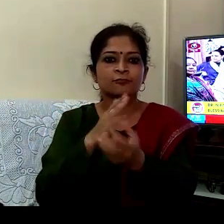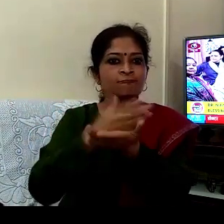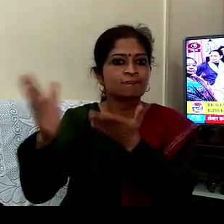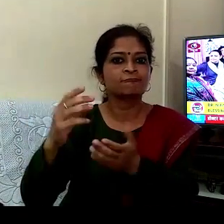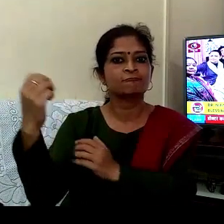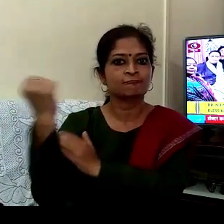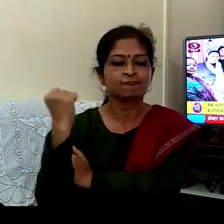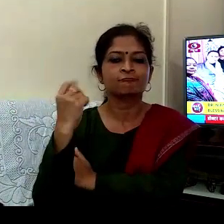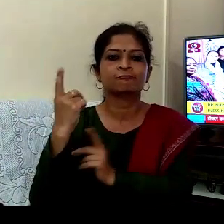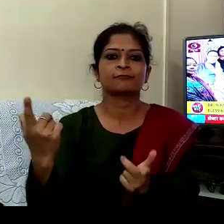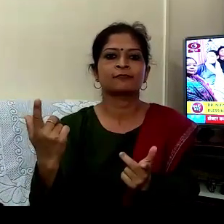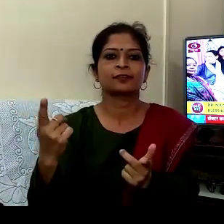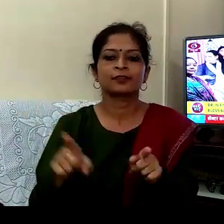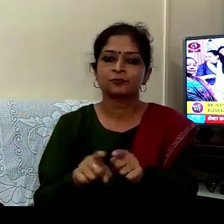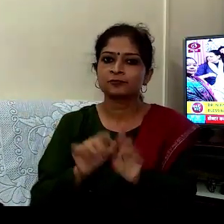بہت شب کام